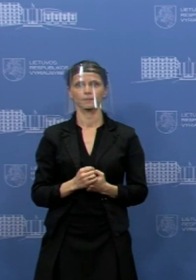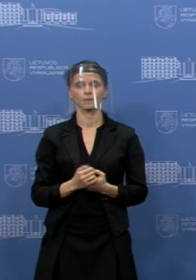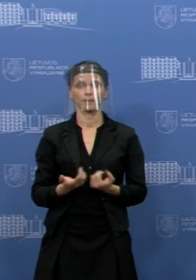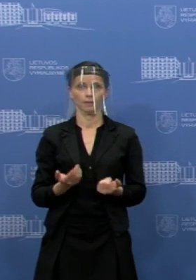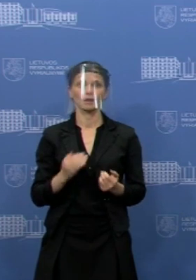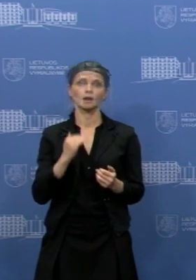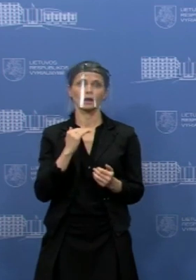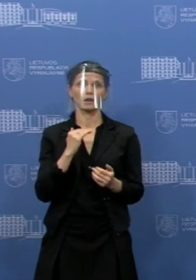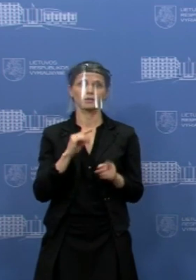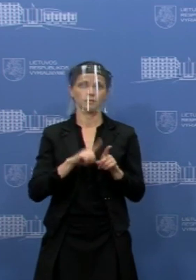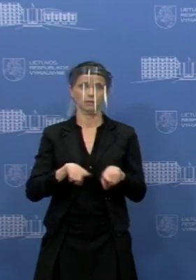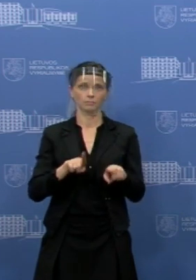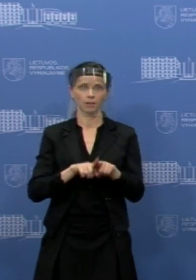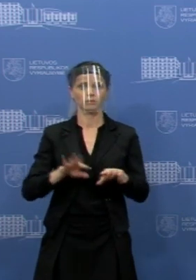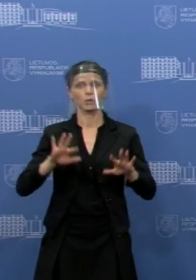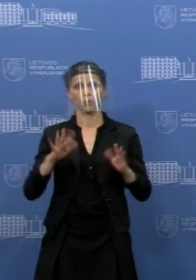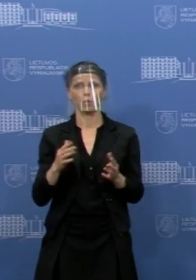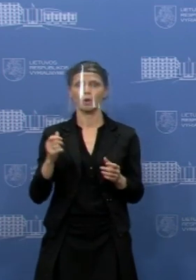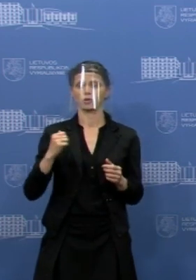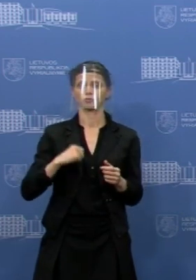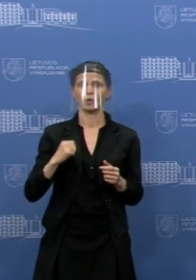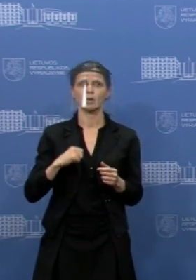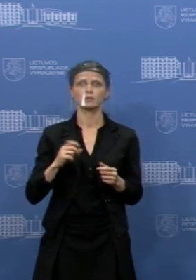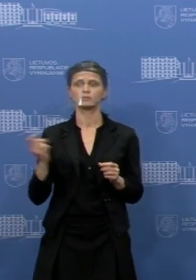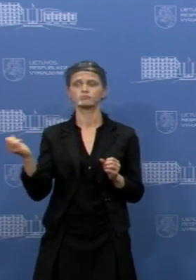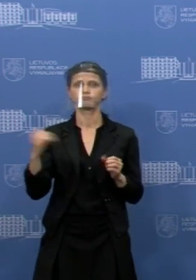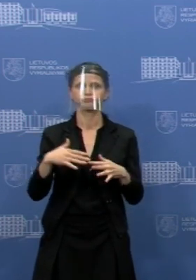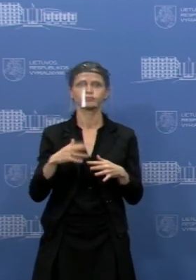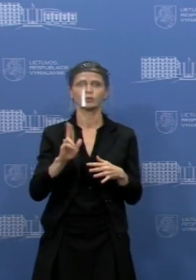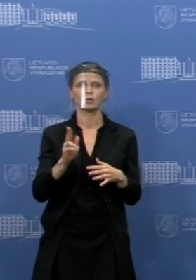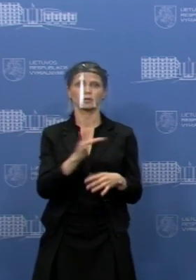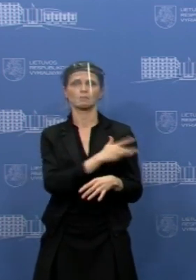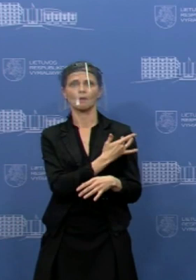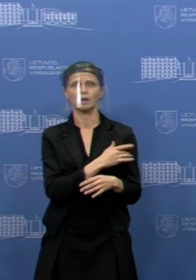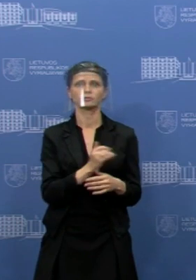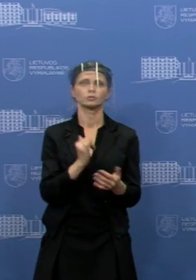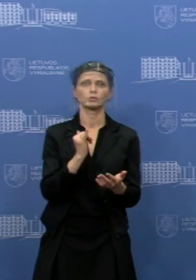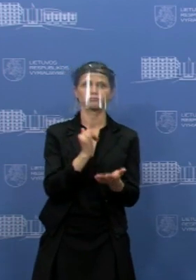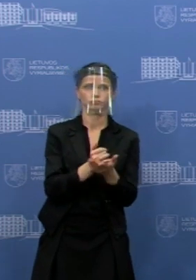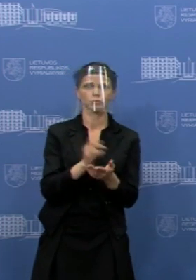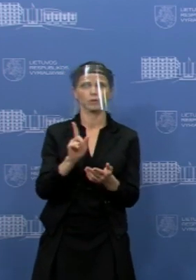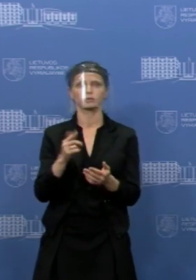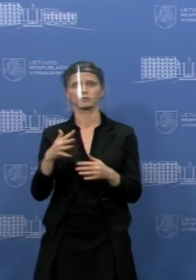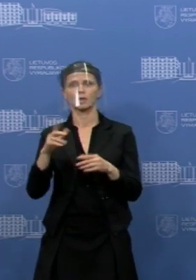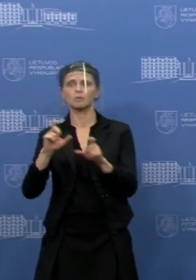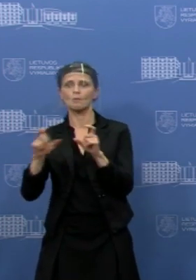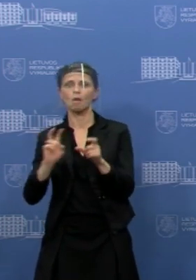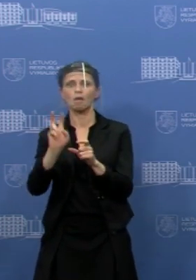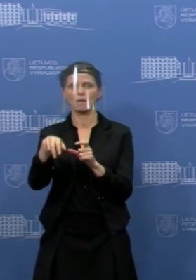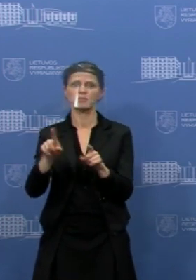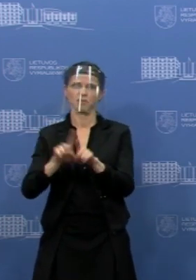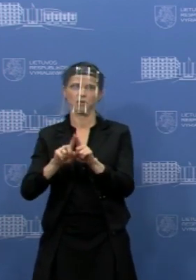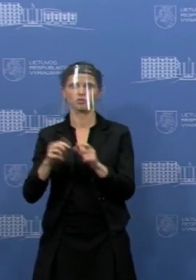priemonės, kurios riboja srautus lankytojų tiek prekybos, tiek paslaugų gavimo vietuose, kas gal